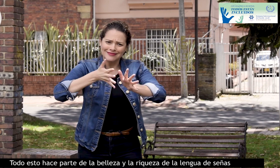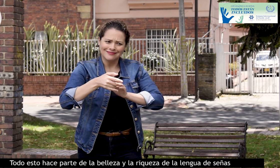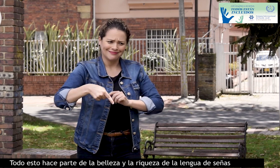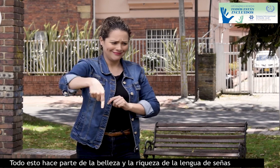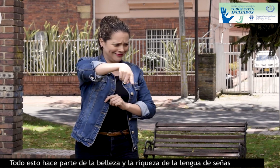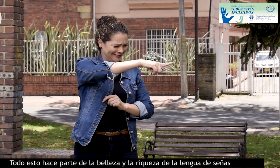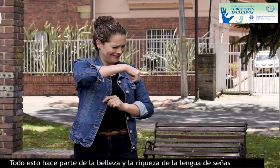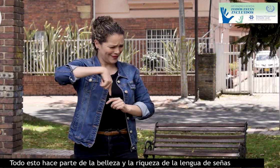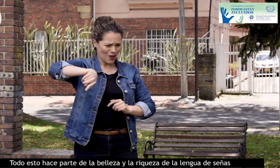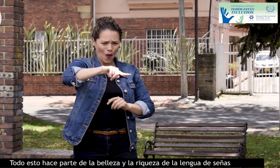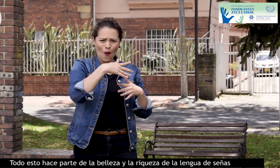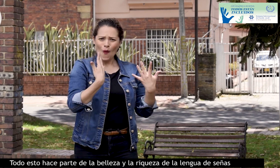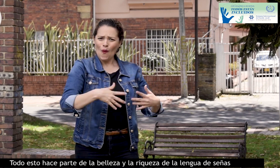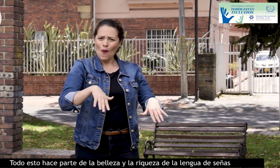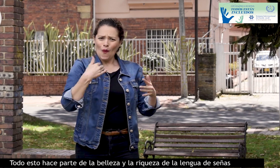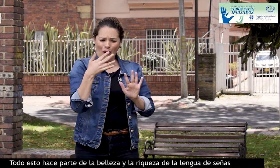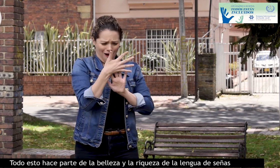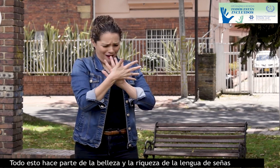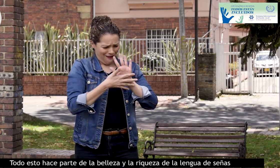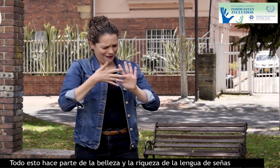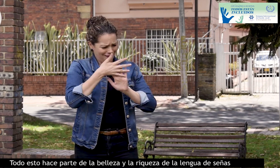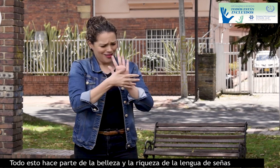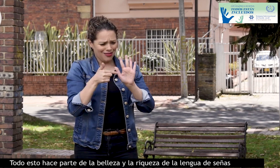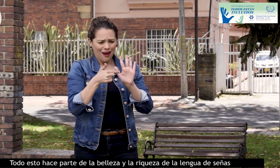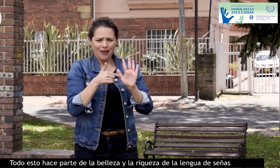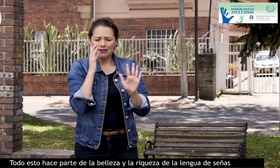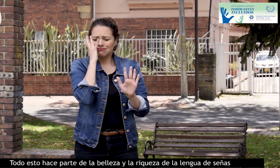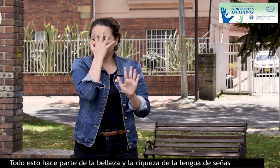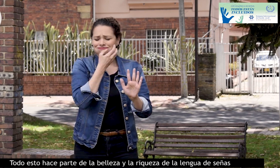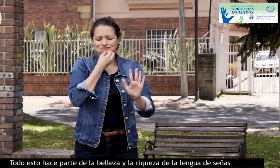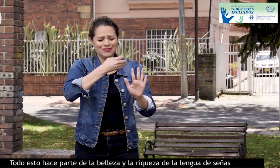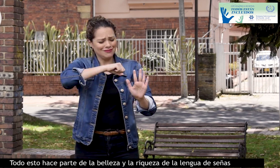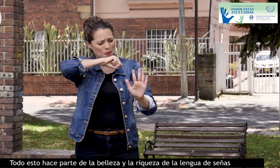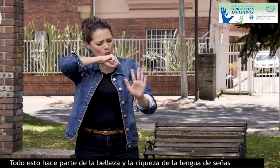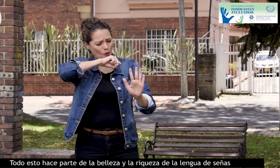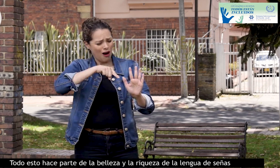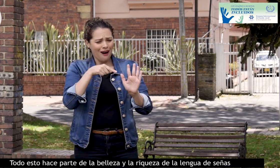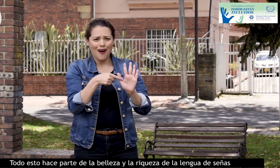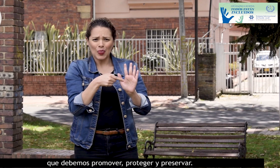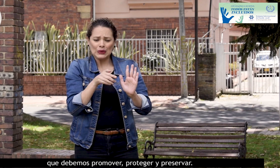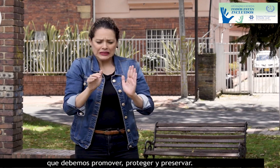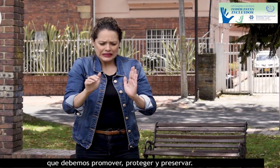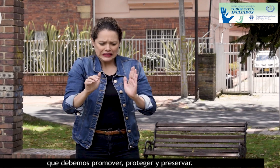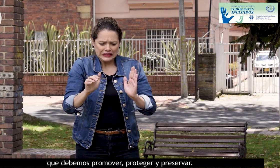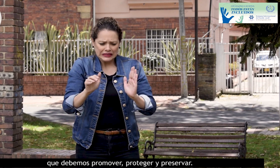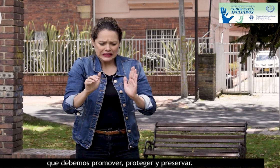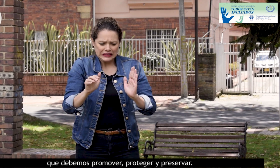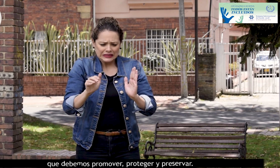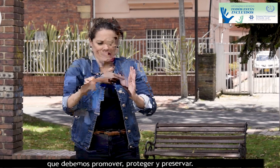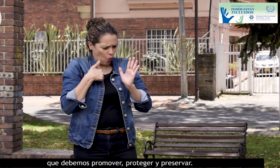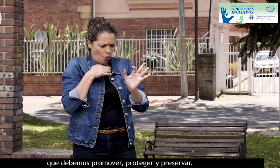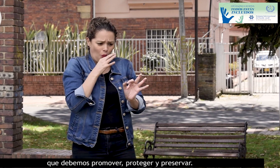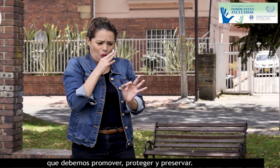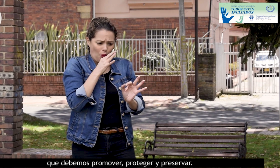Todo esto hace parte de la belleza y la riqueza de la lengua de señas que debemos proteger y proteger